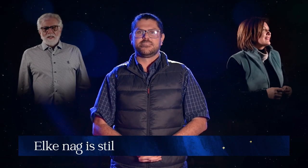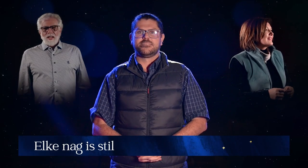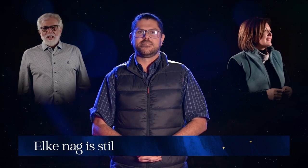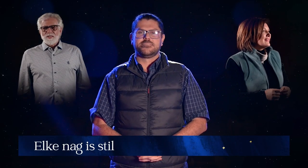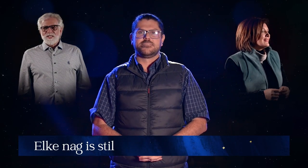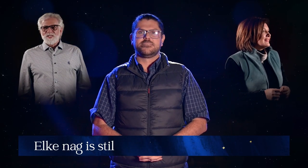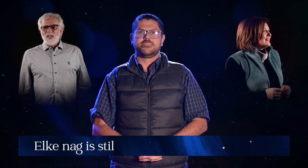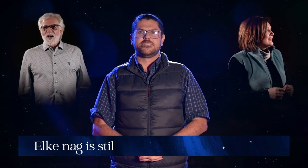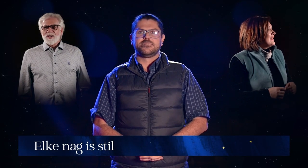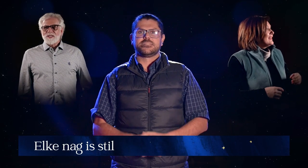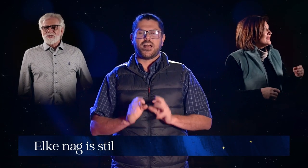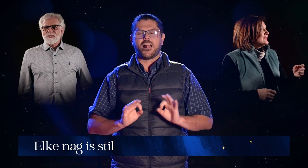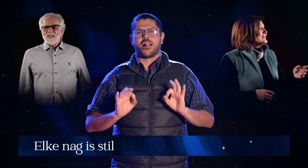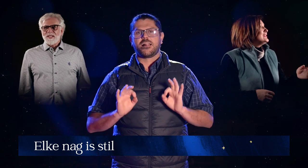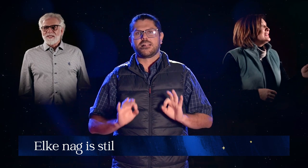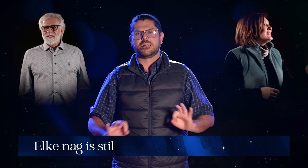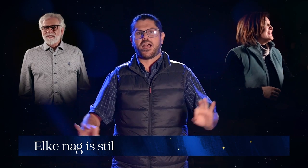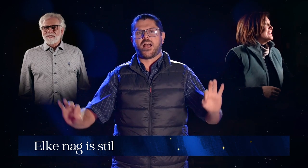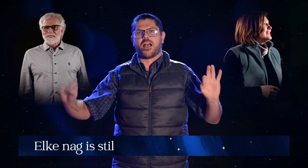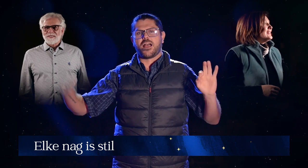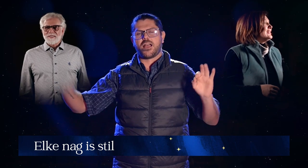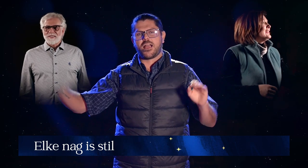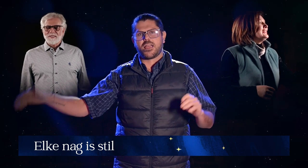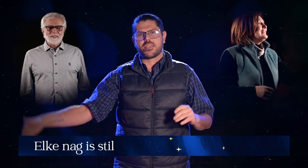Elke nacht is da,